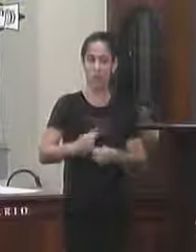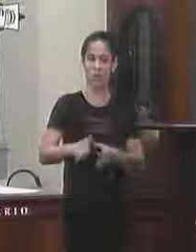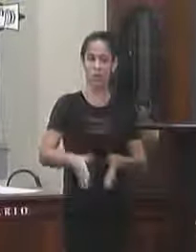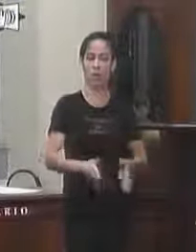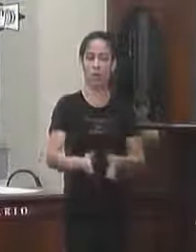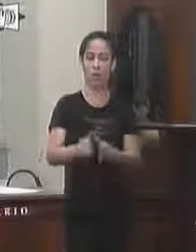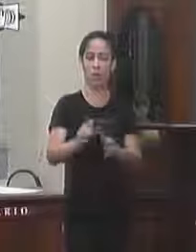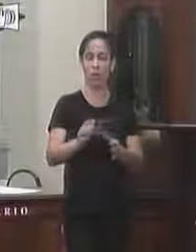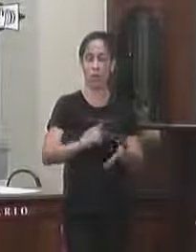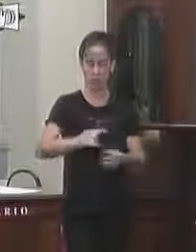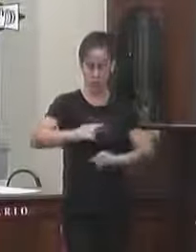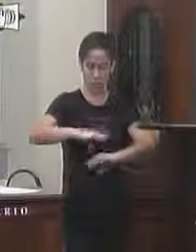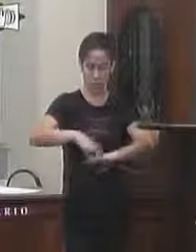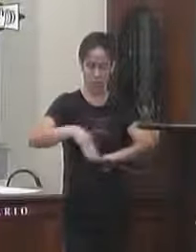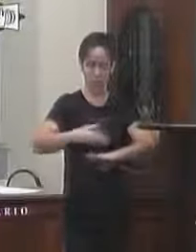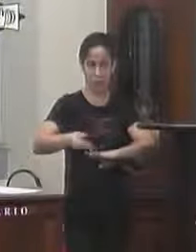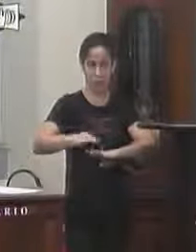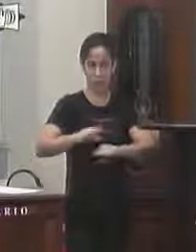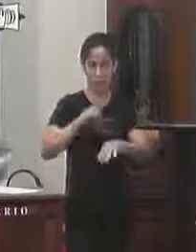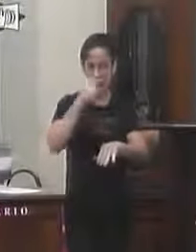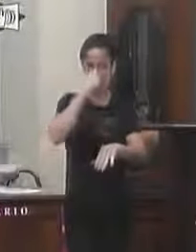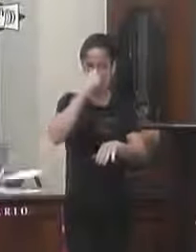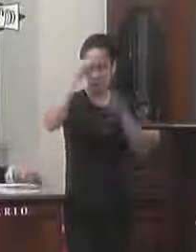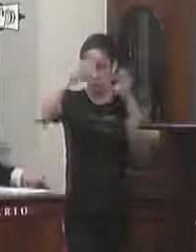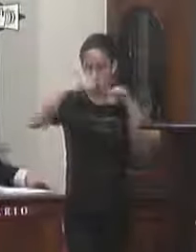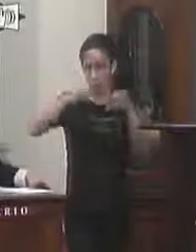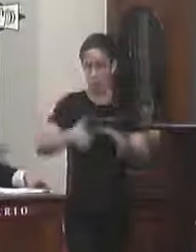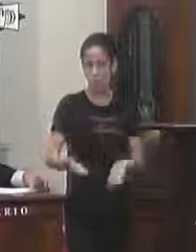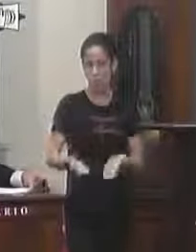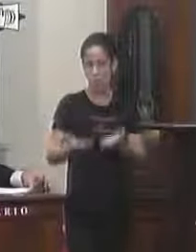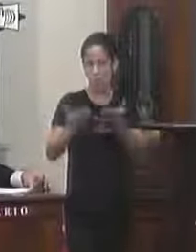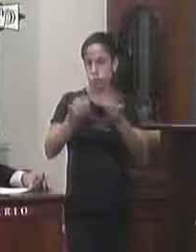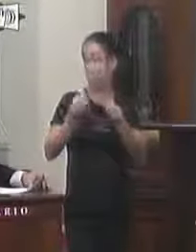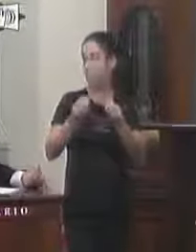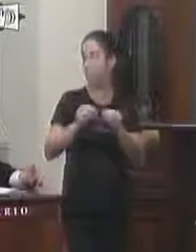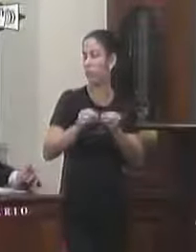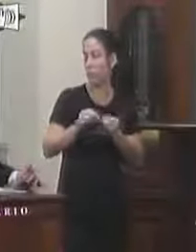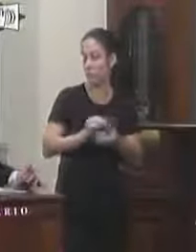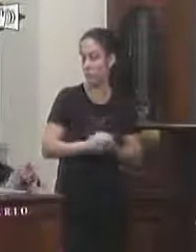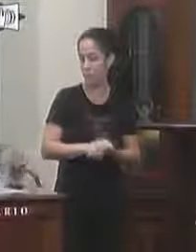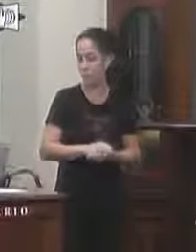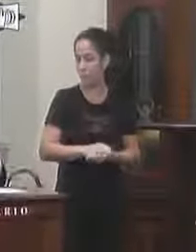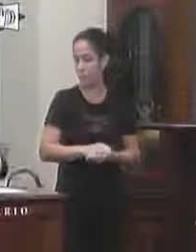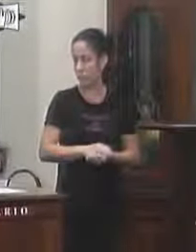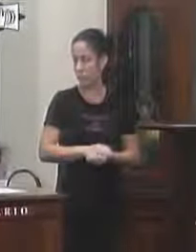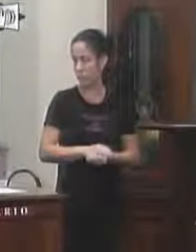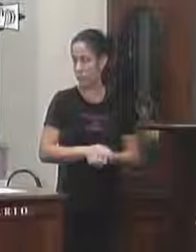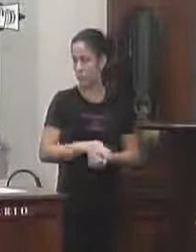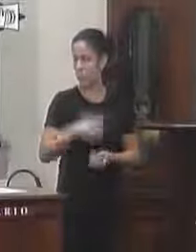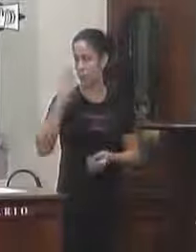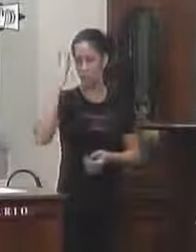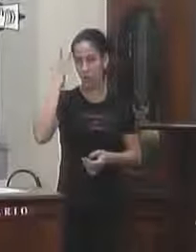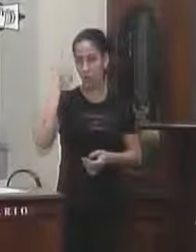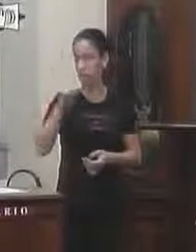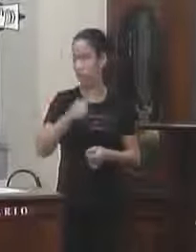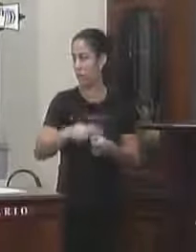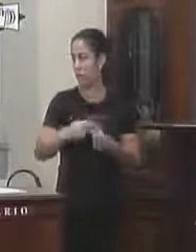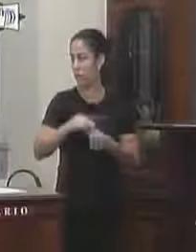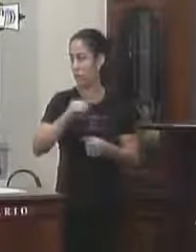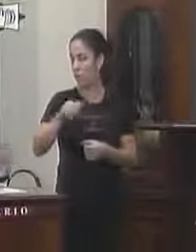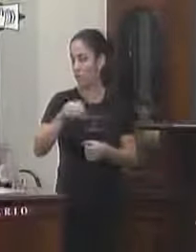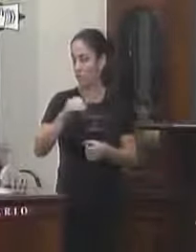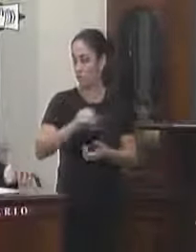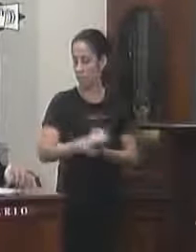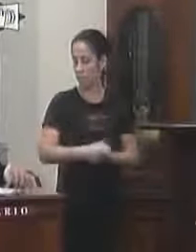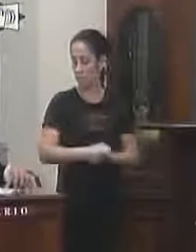para iniciar os serviços de canalização de águas pluviais provavelmente no bairro do João Dias daqui a resposta da